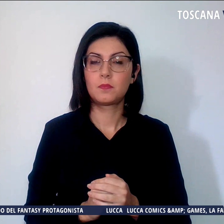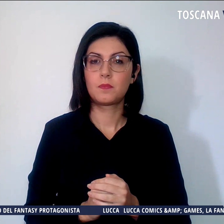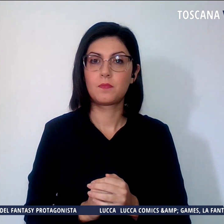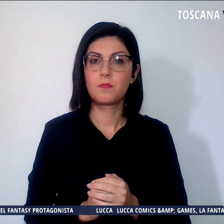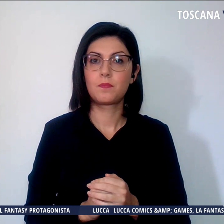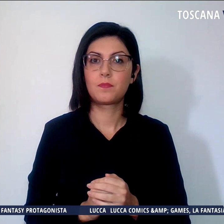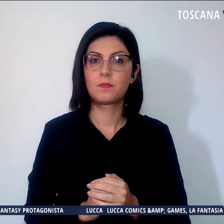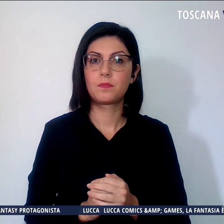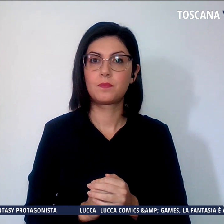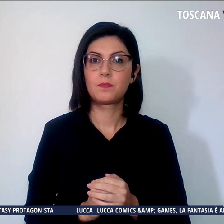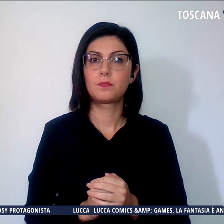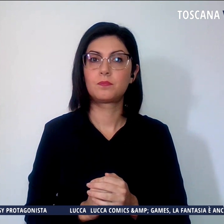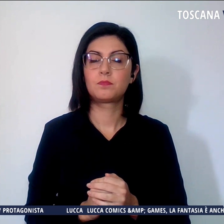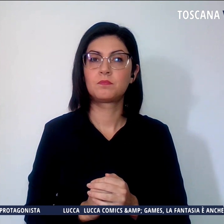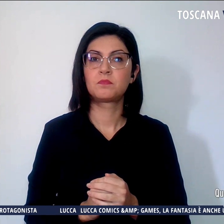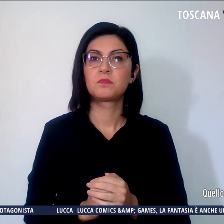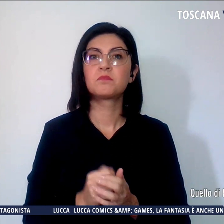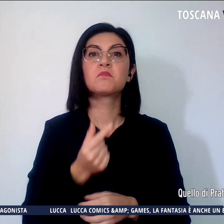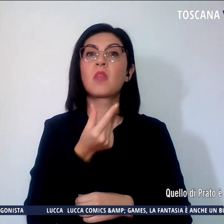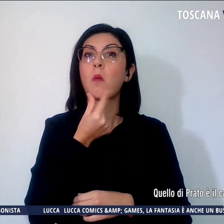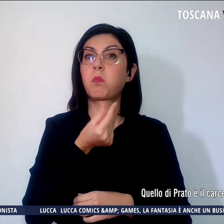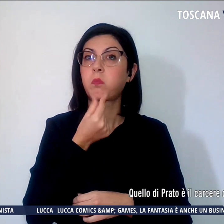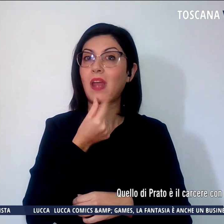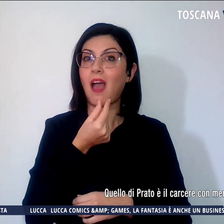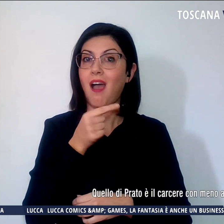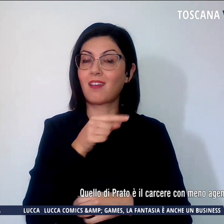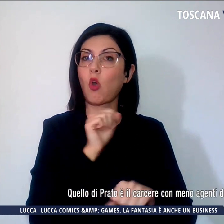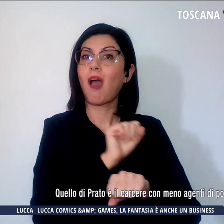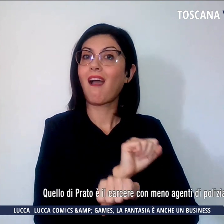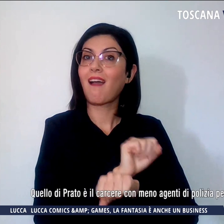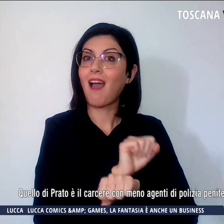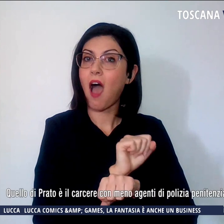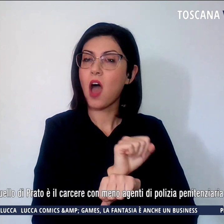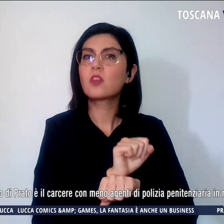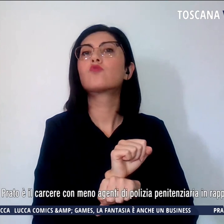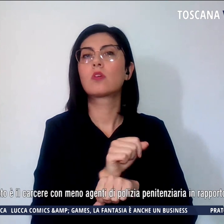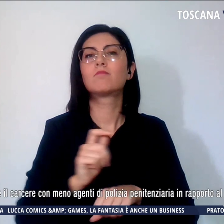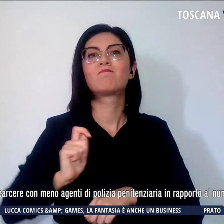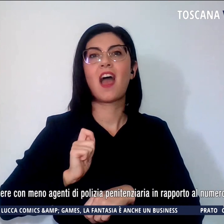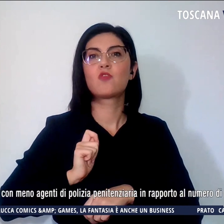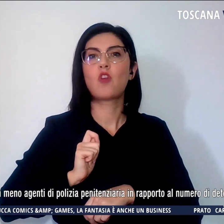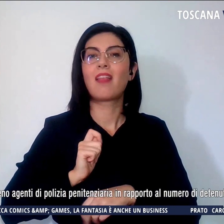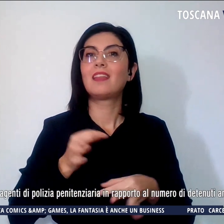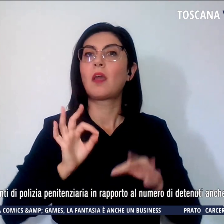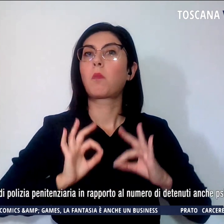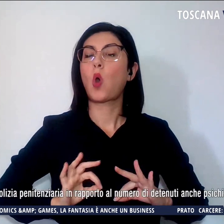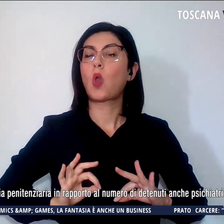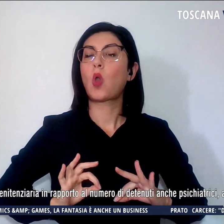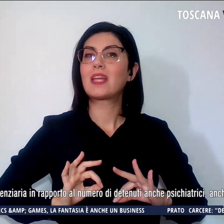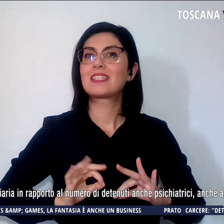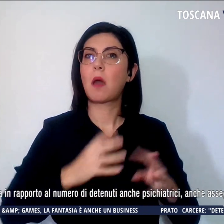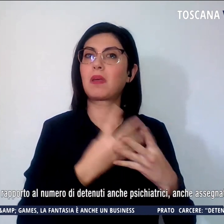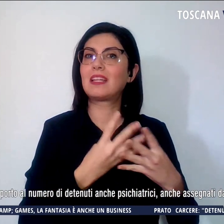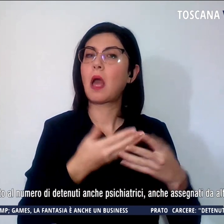Quello di Prato è il carcere con meno agenti di polizia penitenziaria in rapporto al numero di